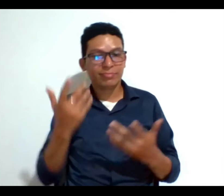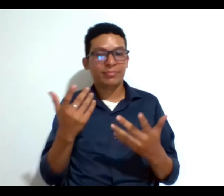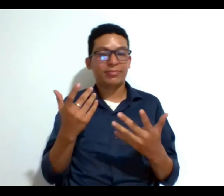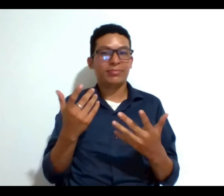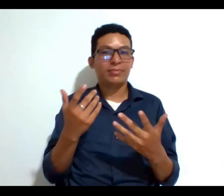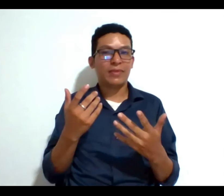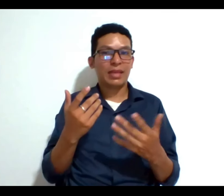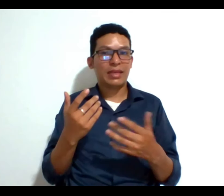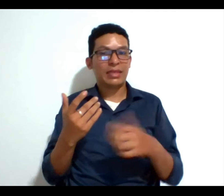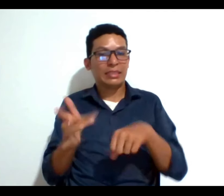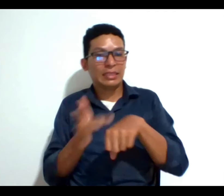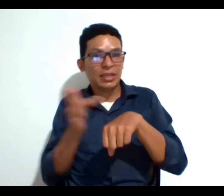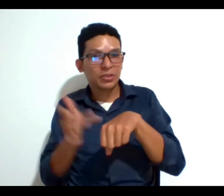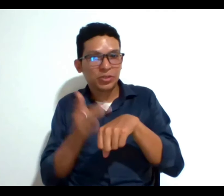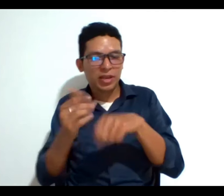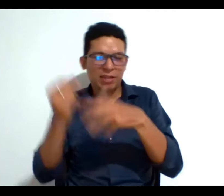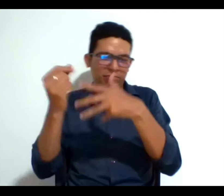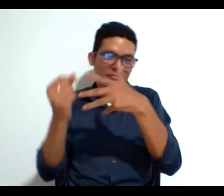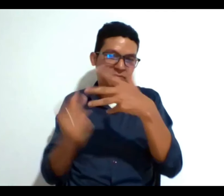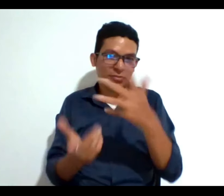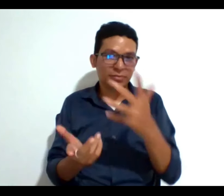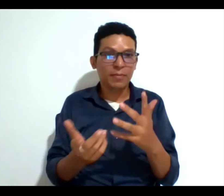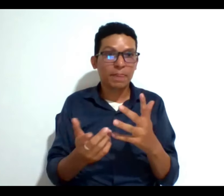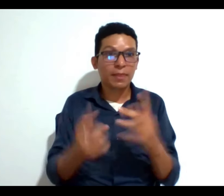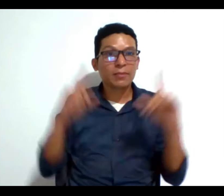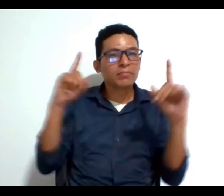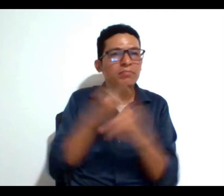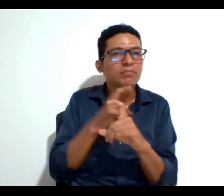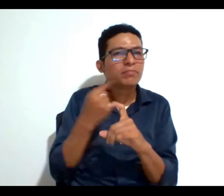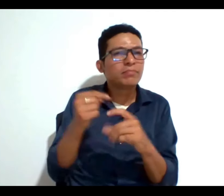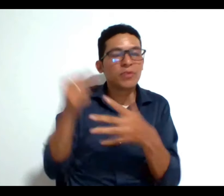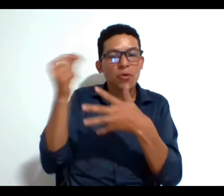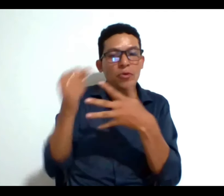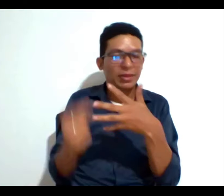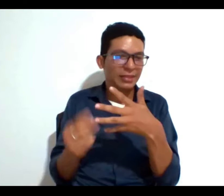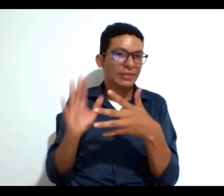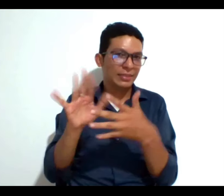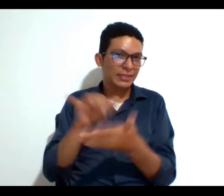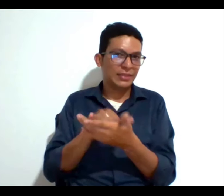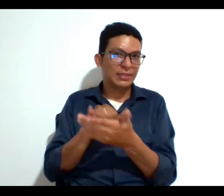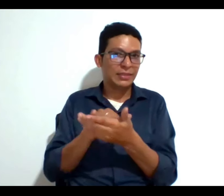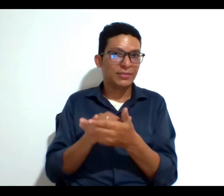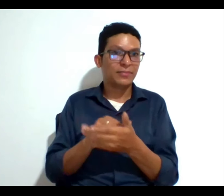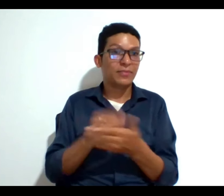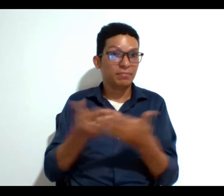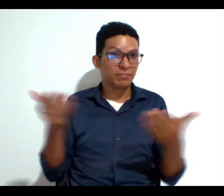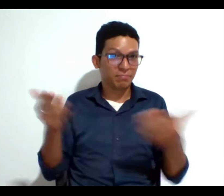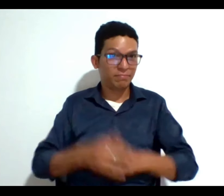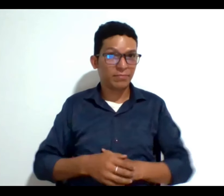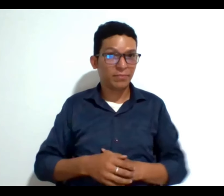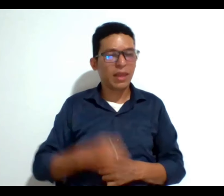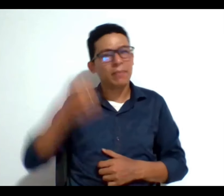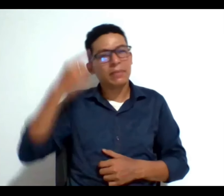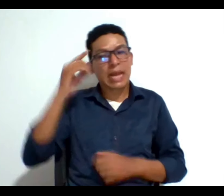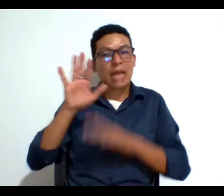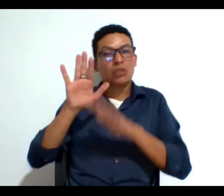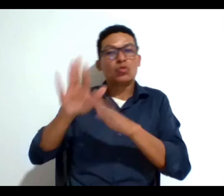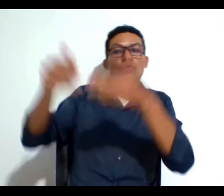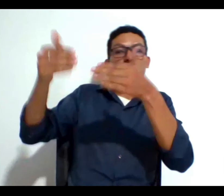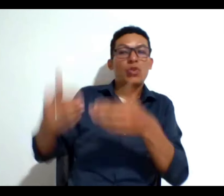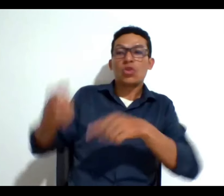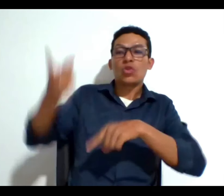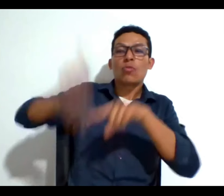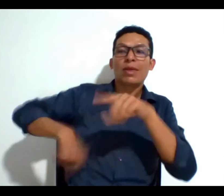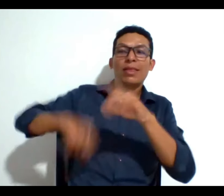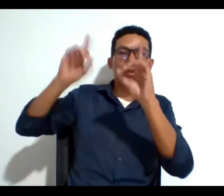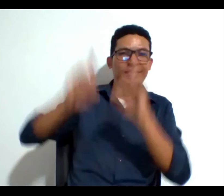sensorial entre otras y lo que se analizan son otros elementos pero esa presunción de que solo por tener una discapacidad no puedo decir